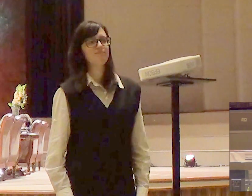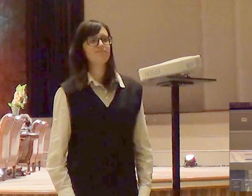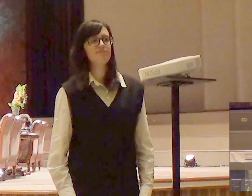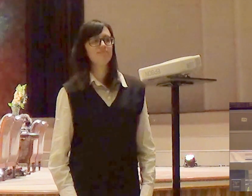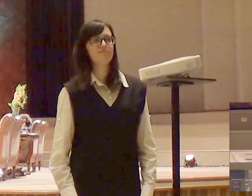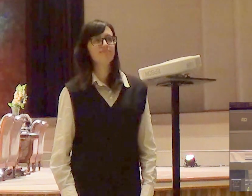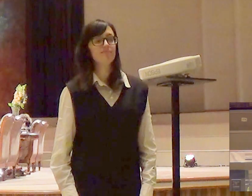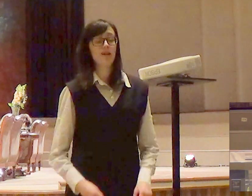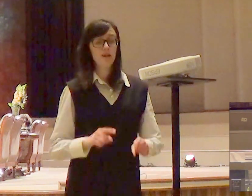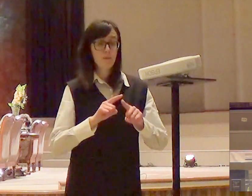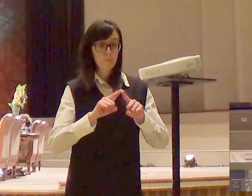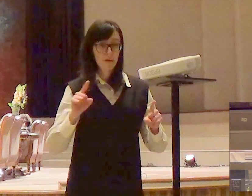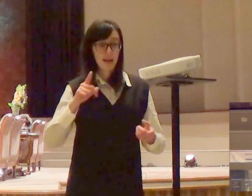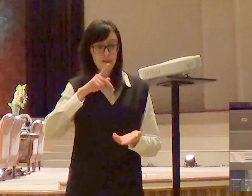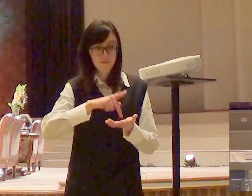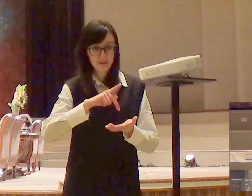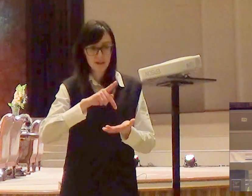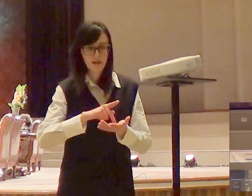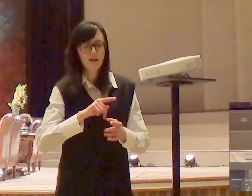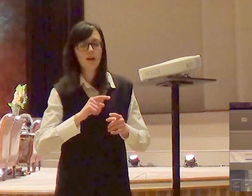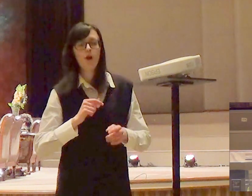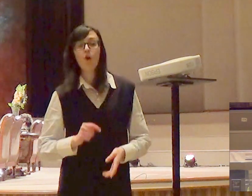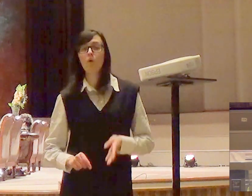mas na verdade o que havia no coração deles era